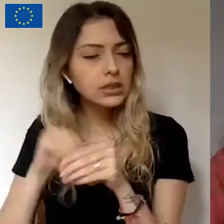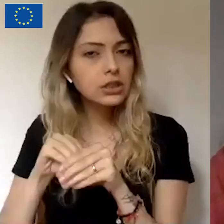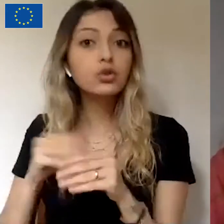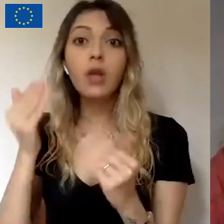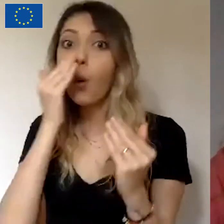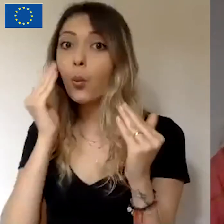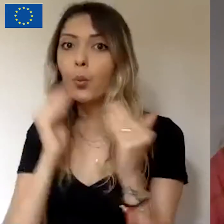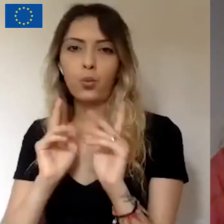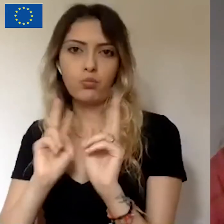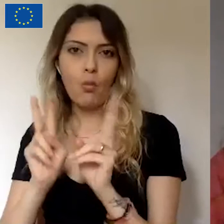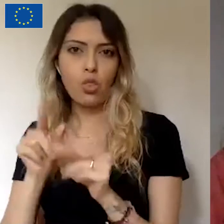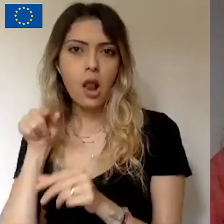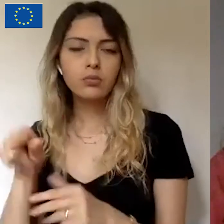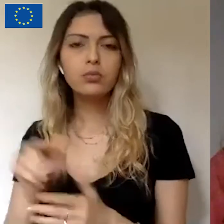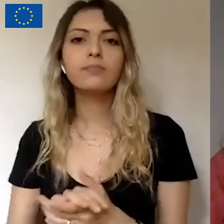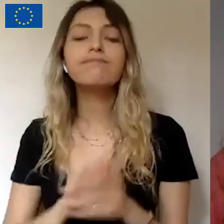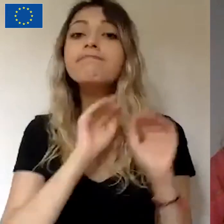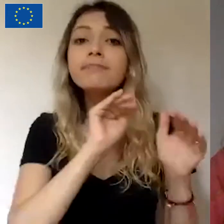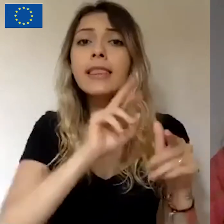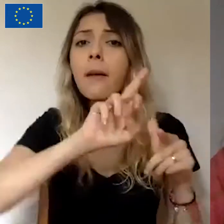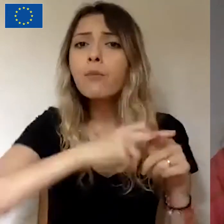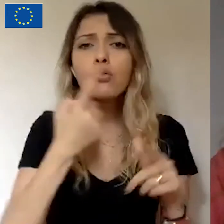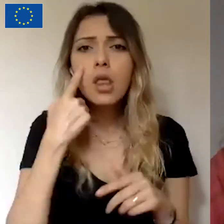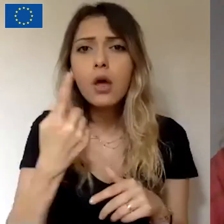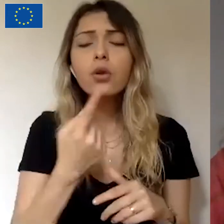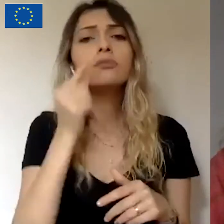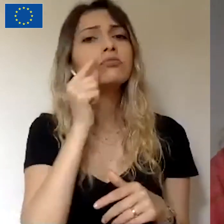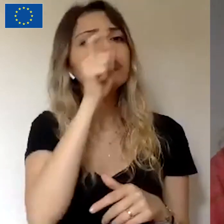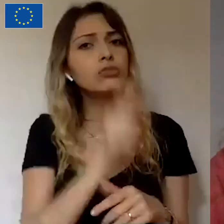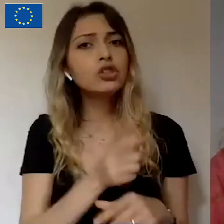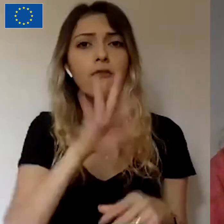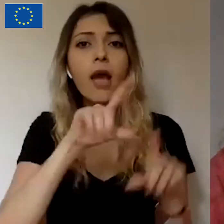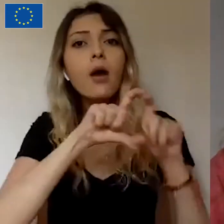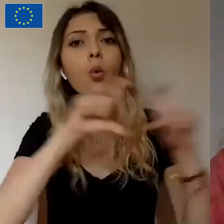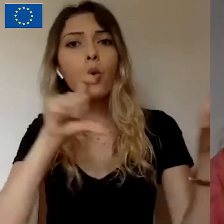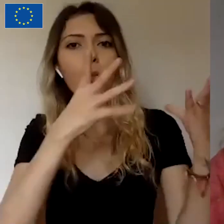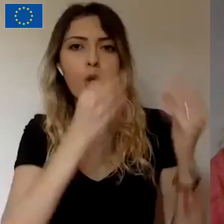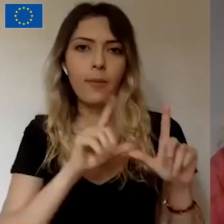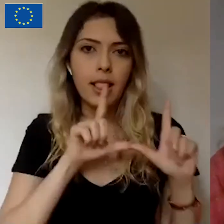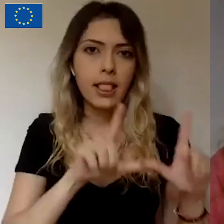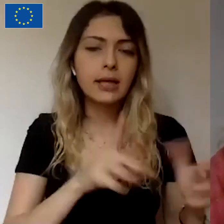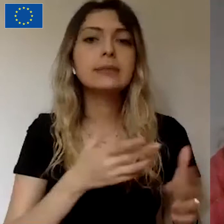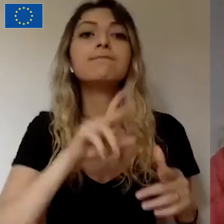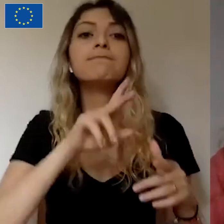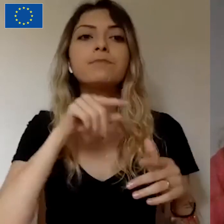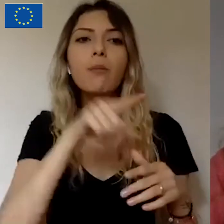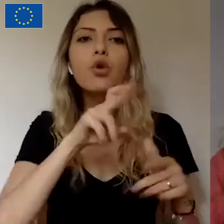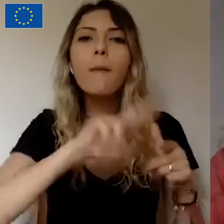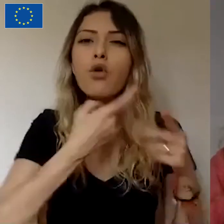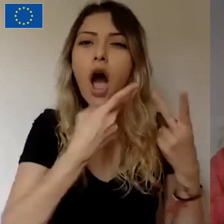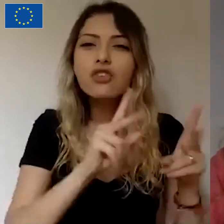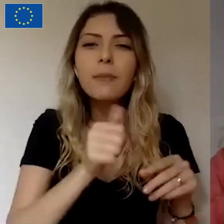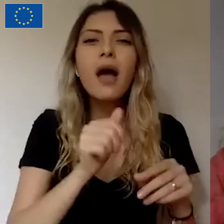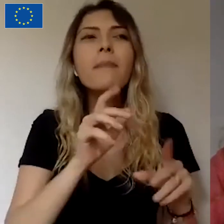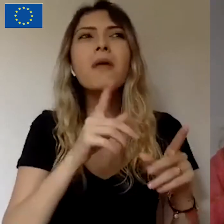destekçi projelerinde ise birey veya şirket olarak proje açtığınızda maksimum 60 günlük bir